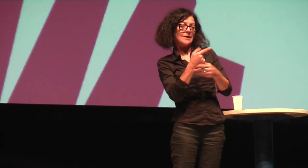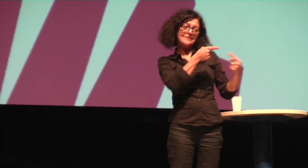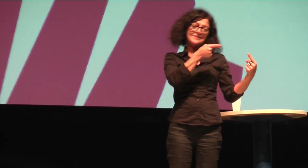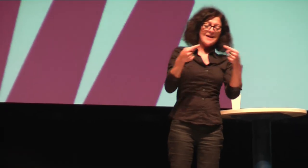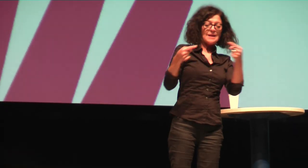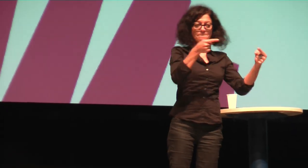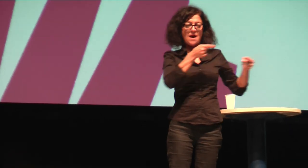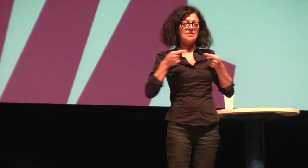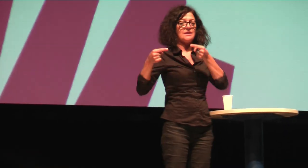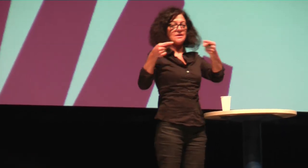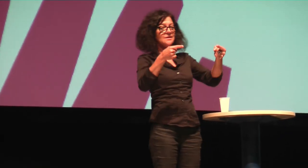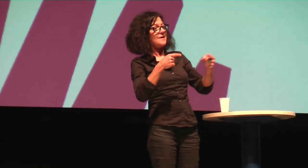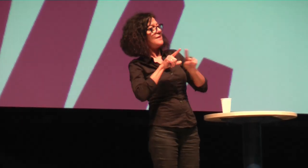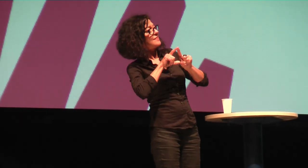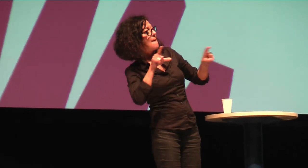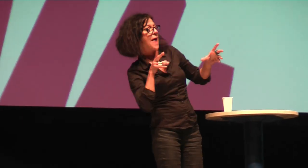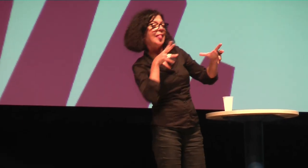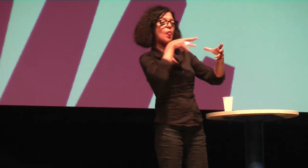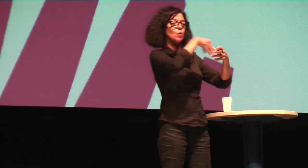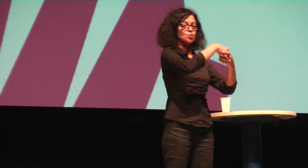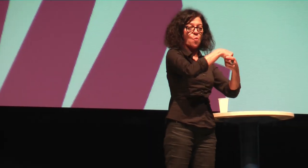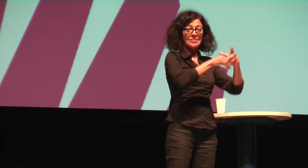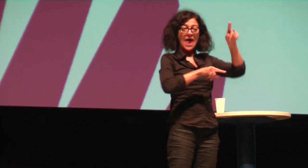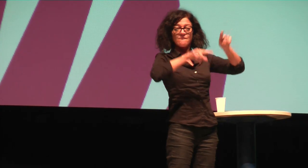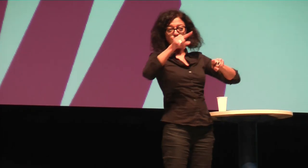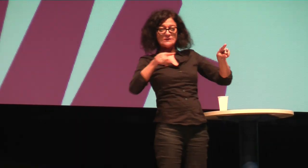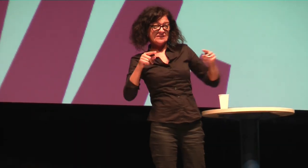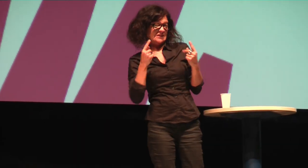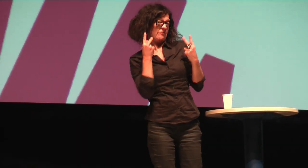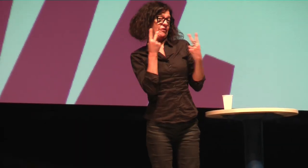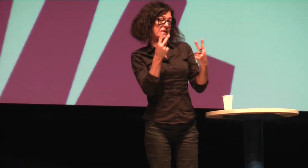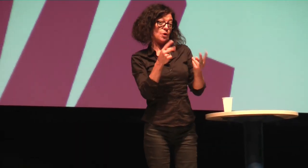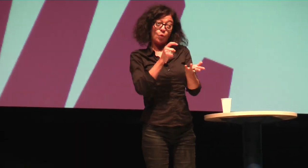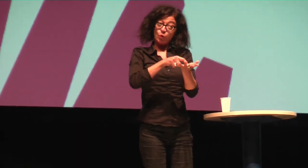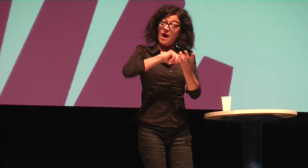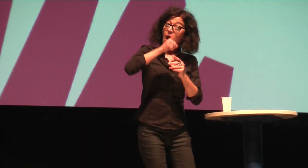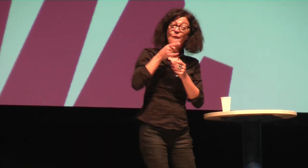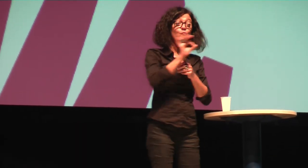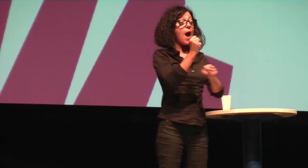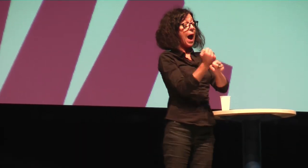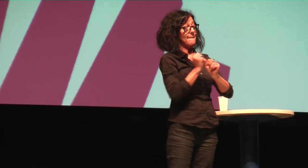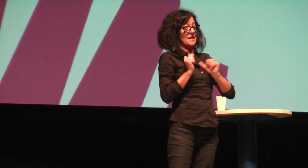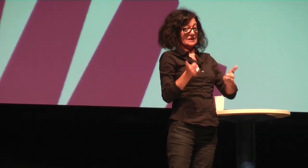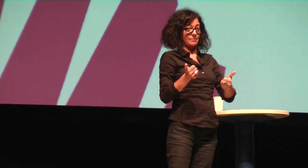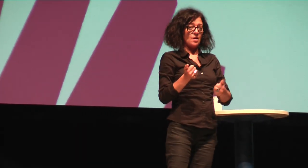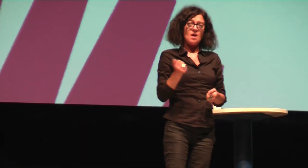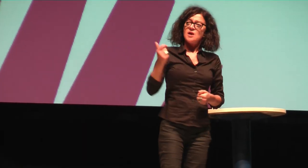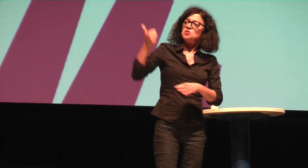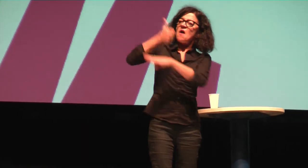fokussiert so das Negative. Jetzt haben wir das Thema Inklusion und ich finde, Diversity ist ein wichtiges Thema im